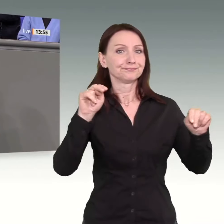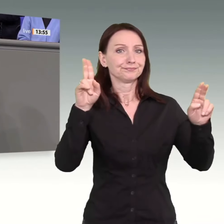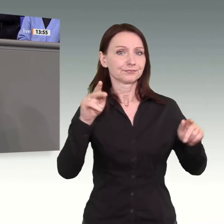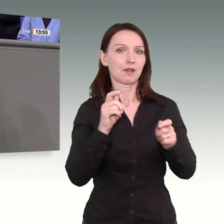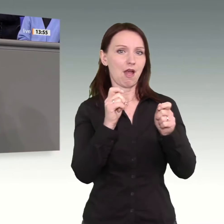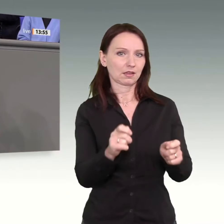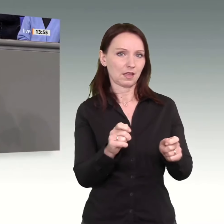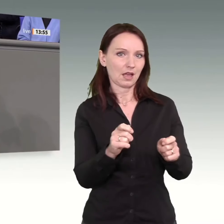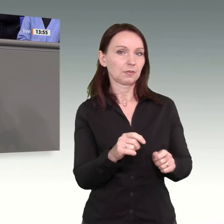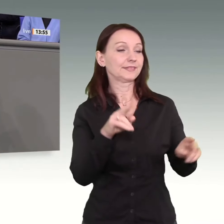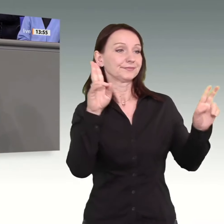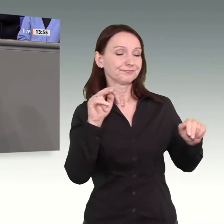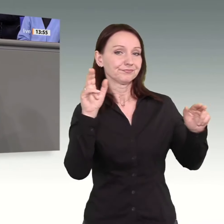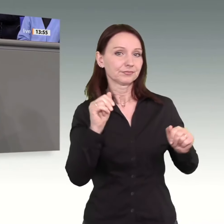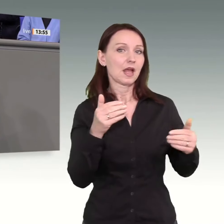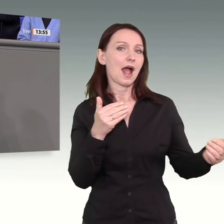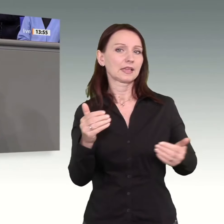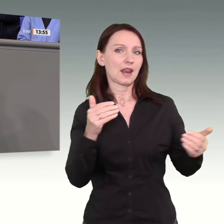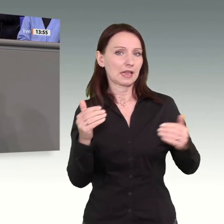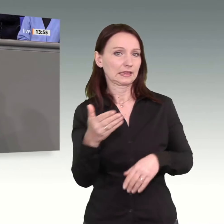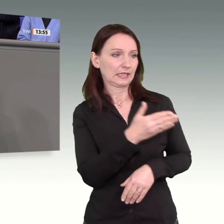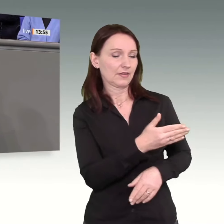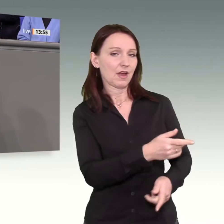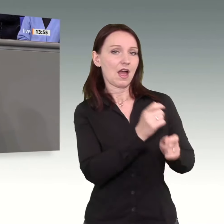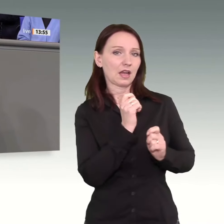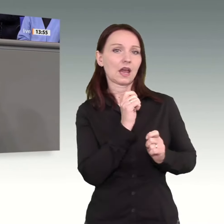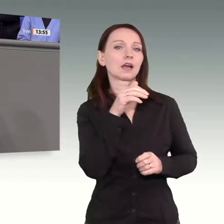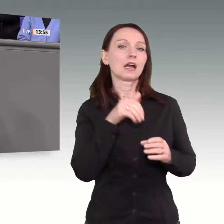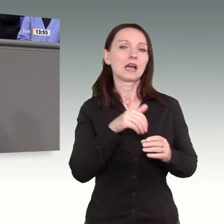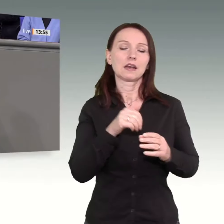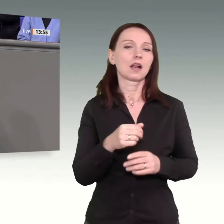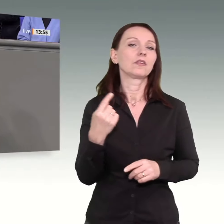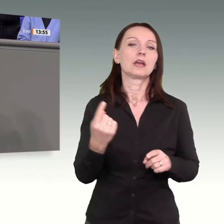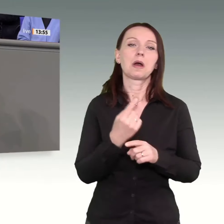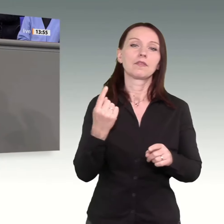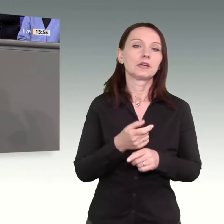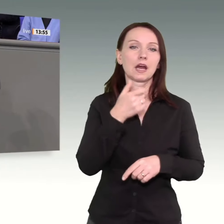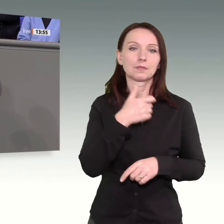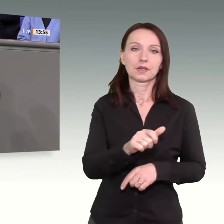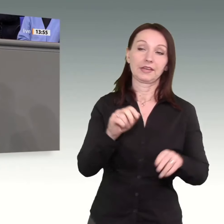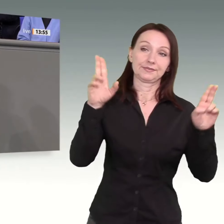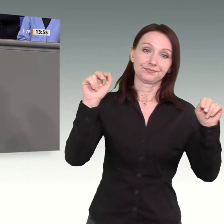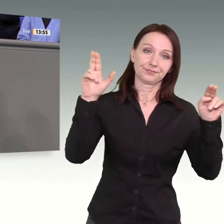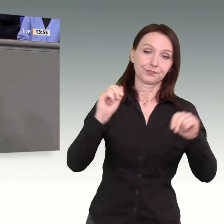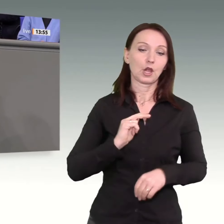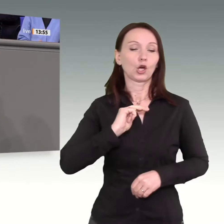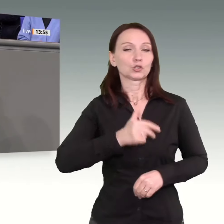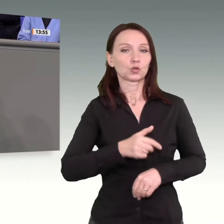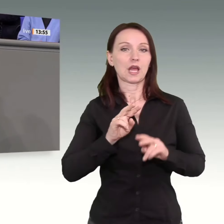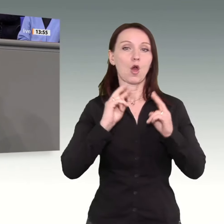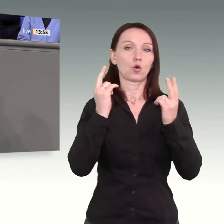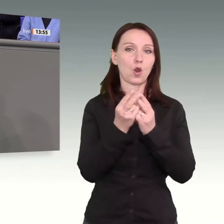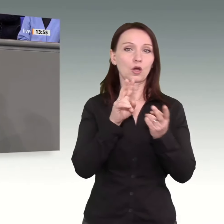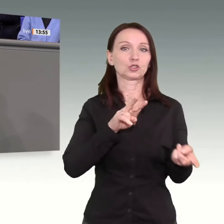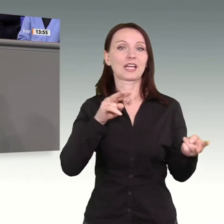sogenannten Alternative strotzt ja davor, immer wieder von einer sogenannten sozialökologischen Transformation zu sprechen.